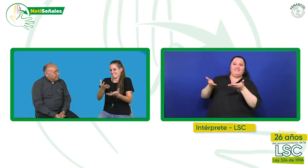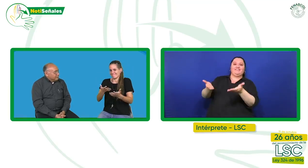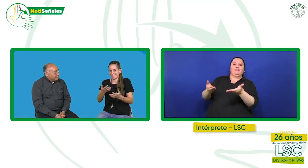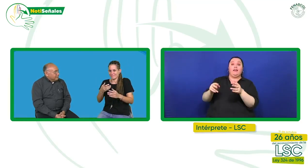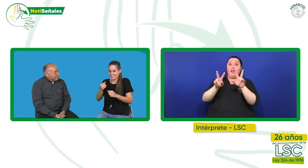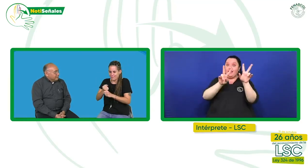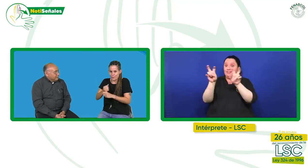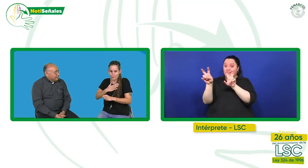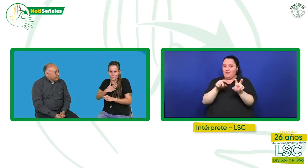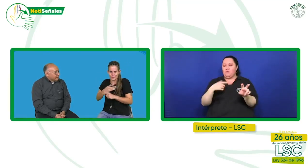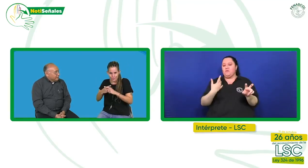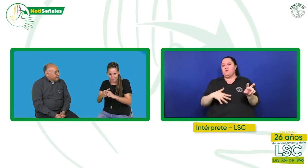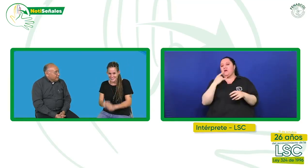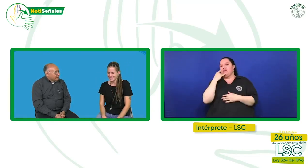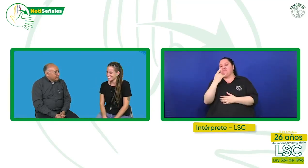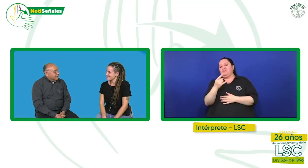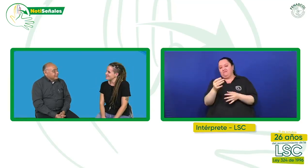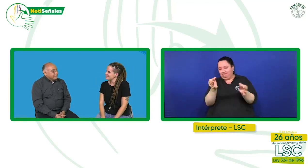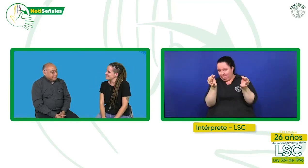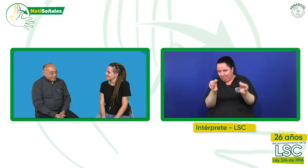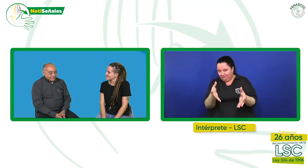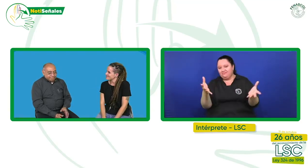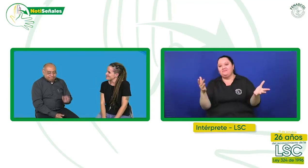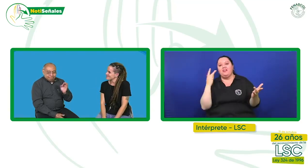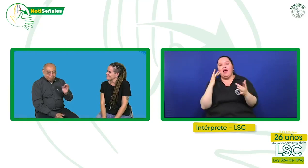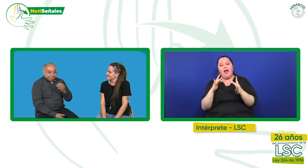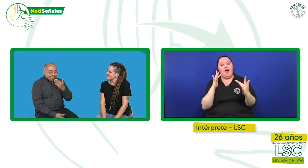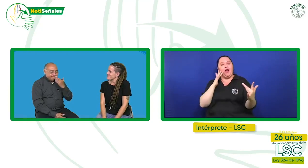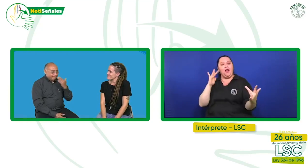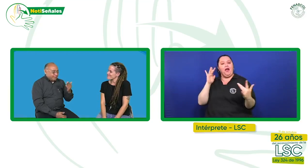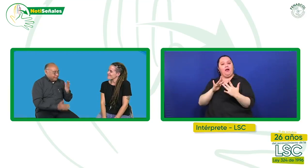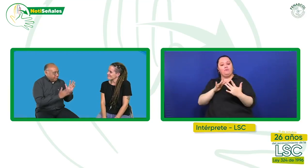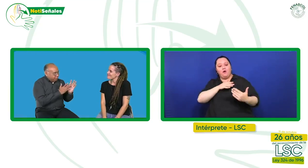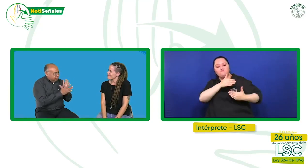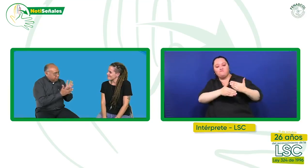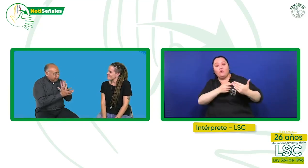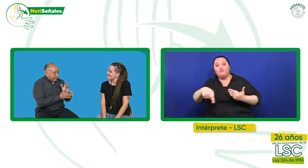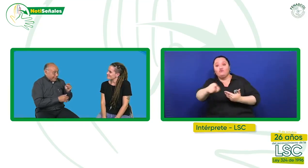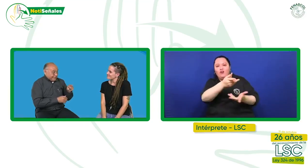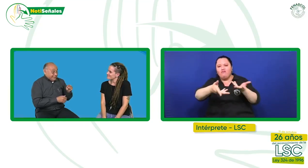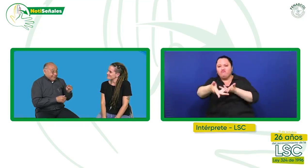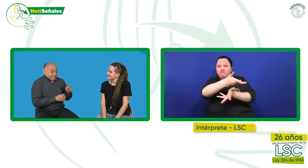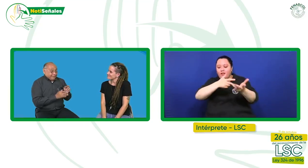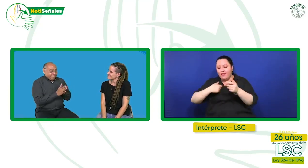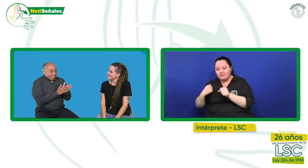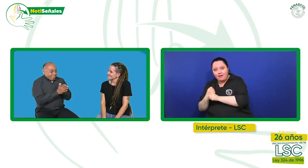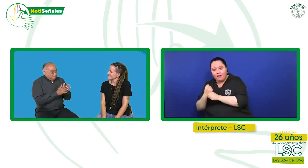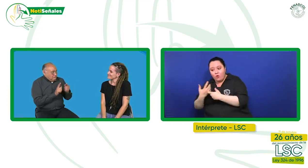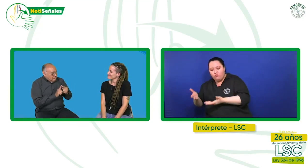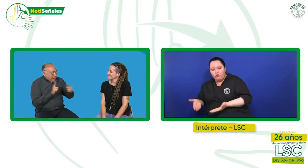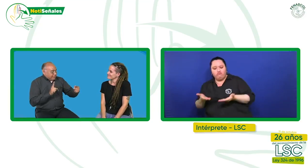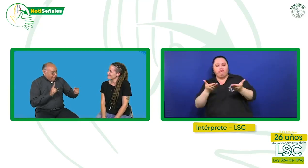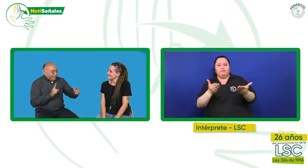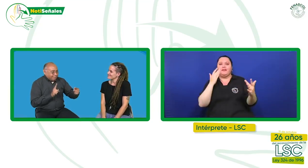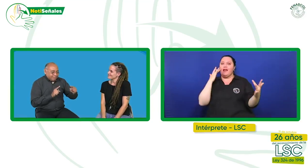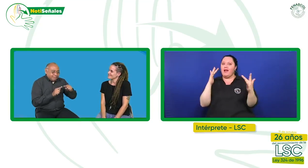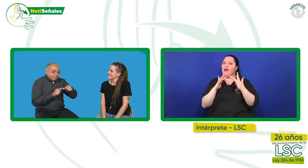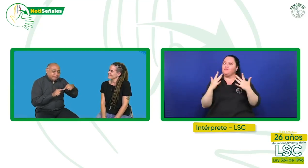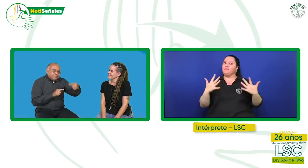interesantes, muy oportunos a poder compartir con todos vosotros nuestro trabajo. Excelente, Mónica. Muchísimas gracias por